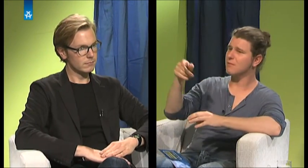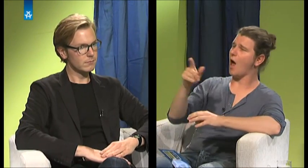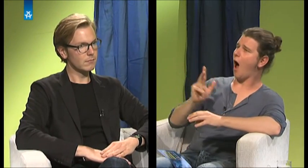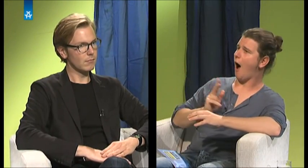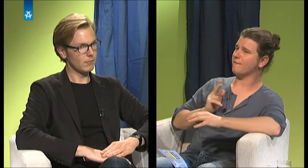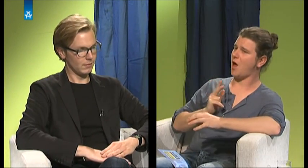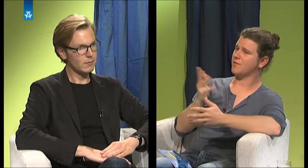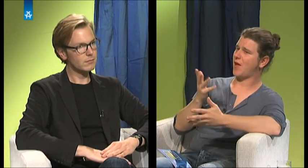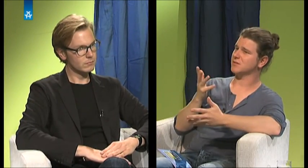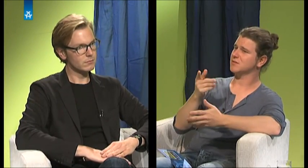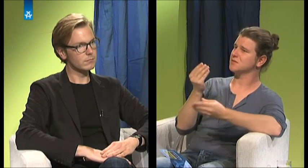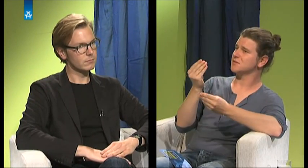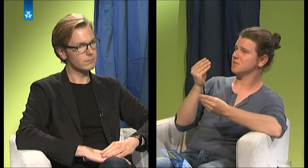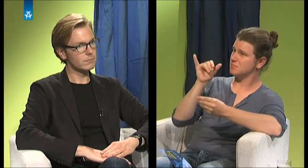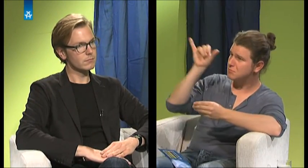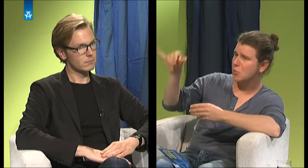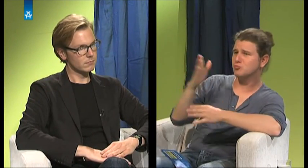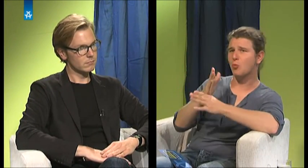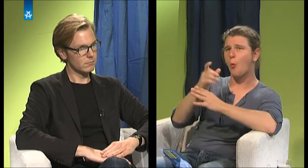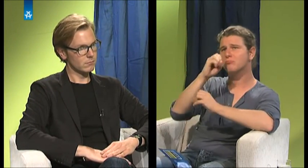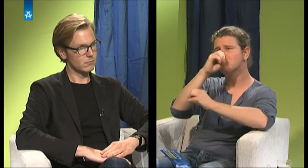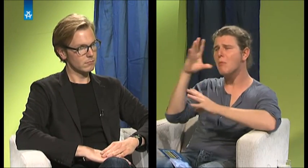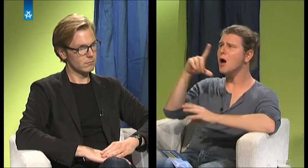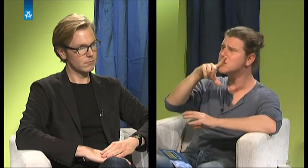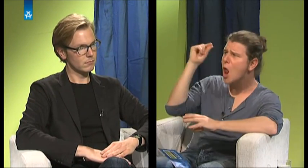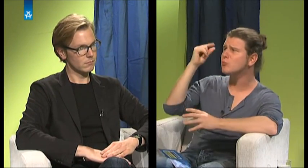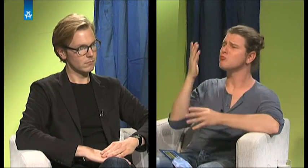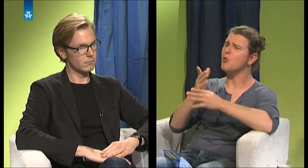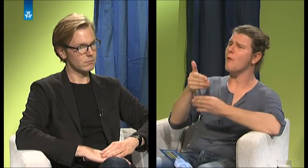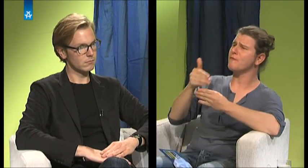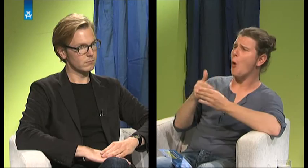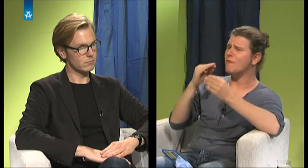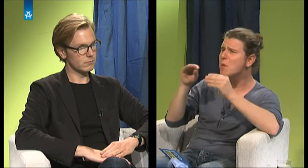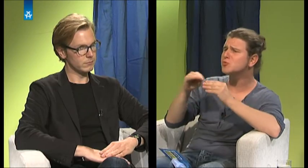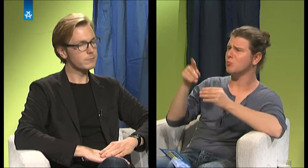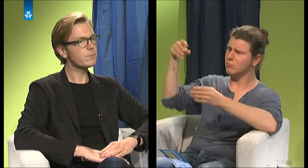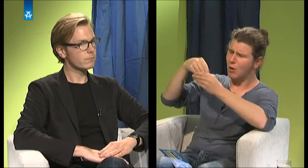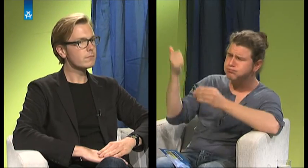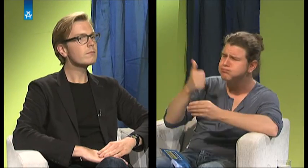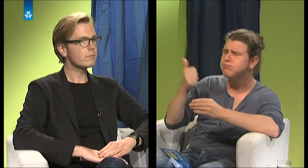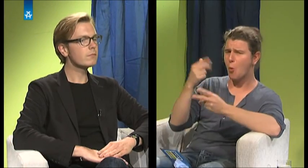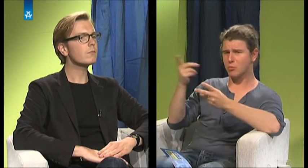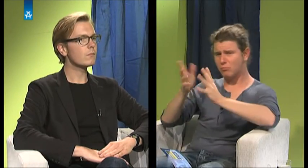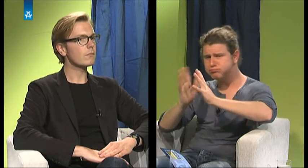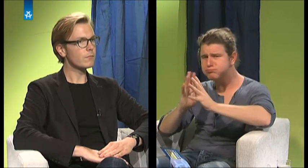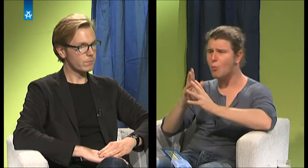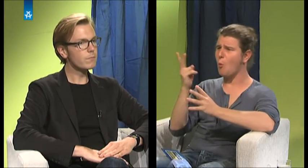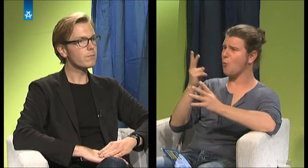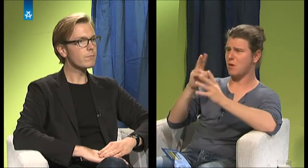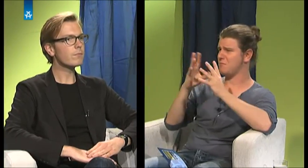deine Erwartungen? Hast du vielleicht vorher auch schon Informationen gehabt, wie es aussieht an der Universität in Gallaudet, dass es eine gebärdensprachliche Universität ist oder wie